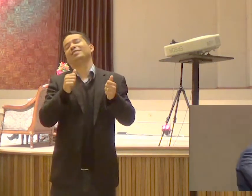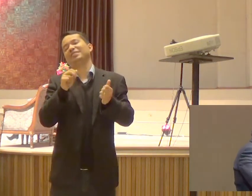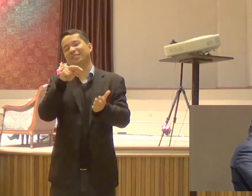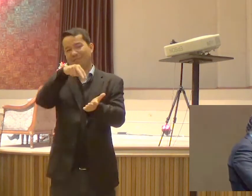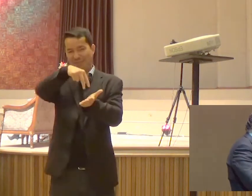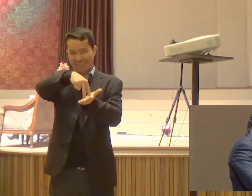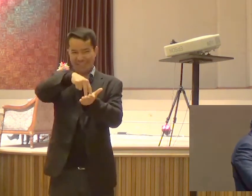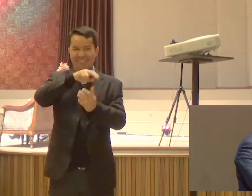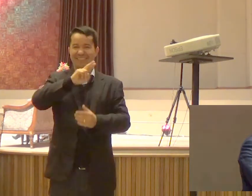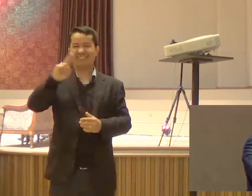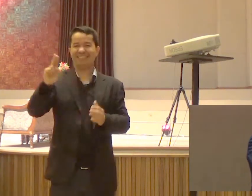nome de Jesus